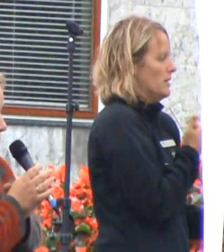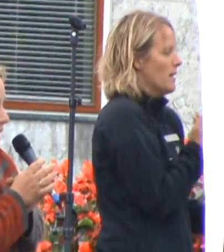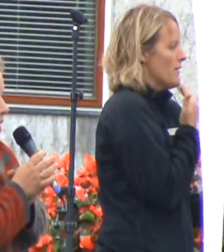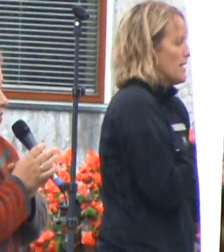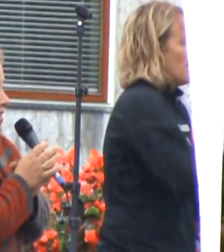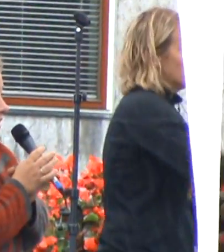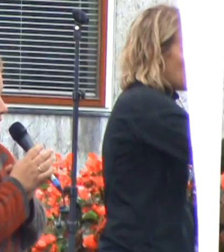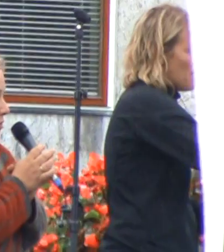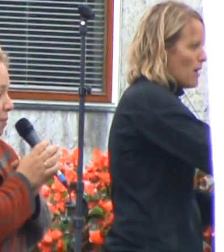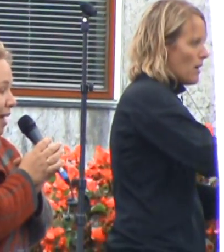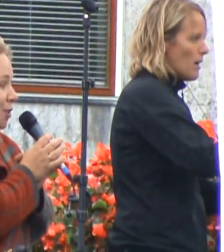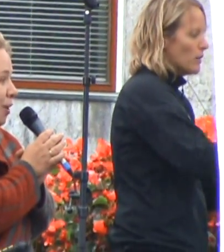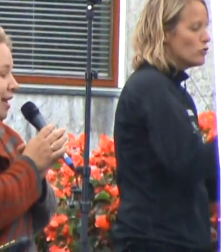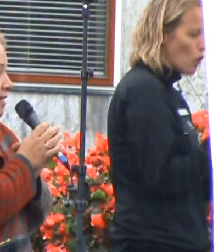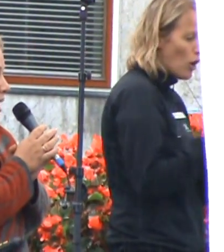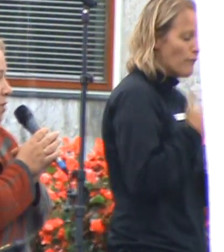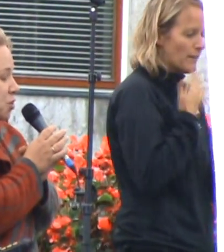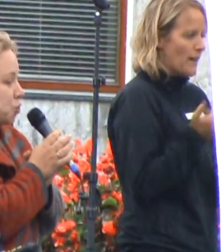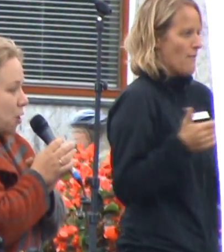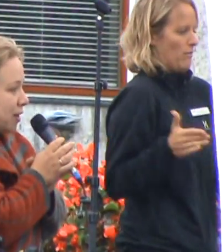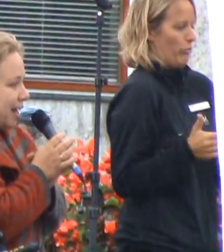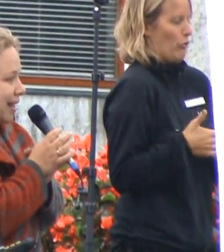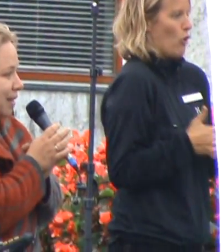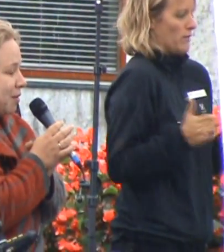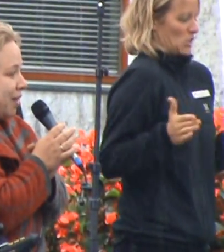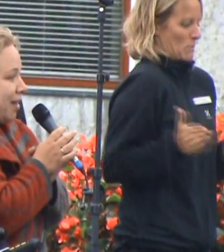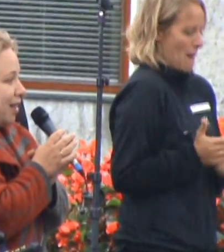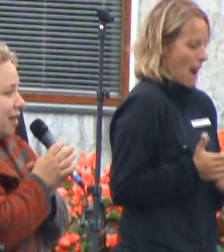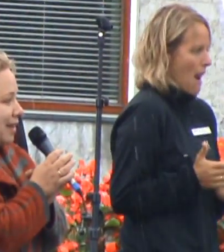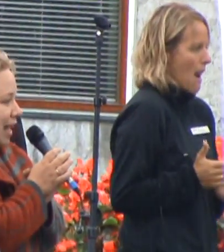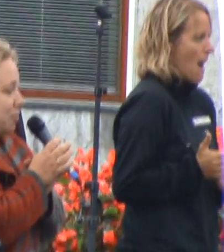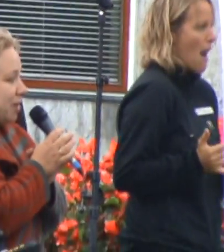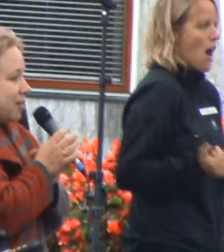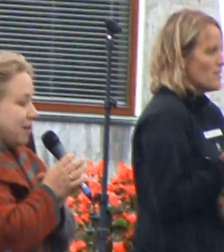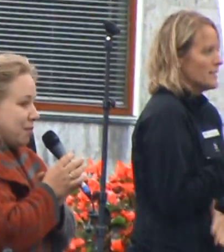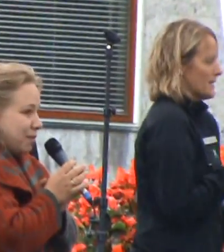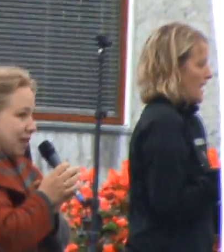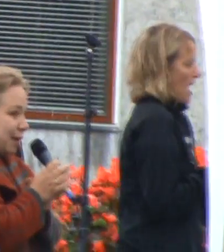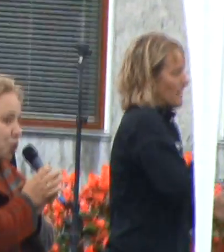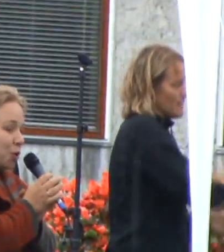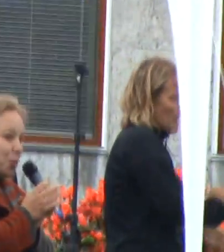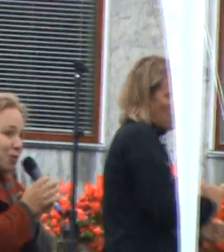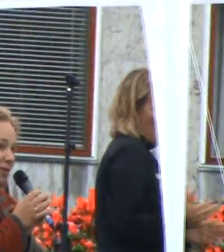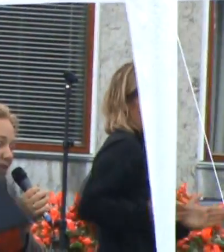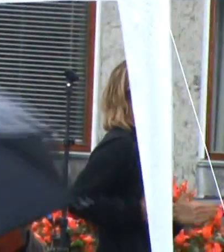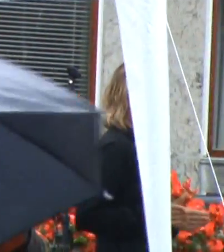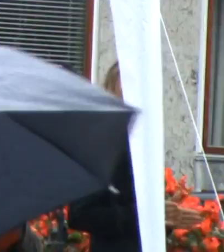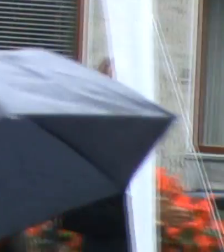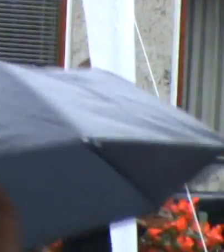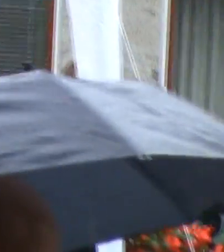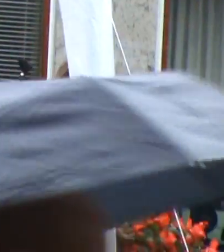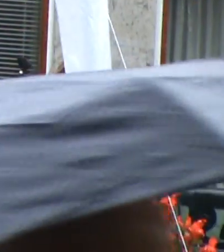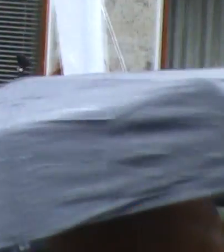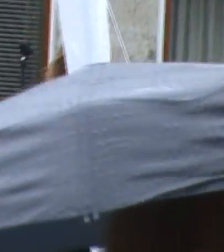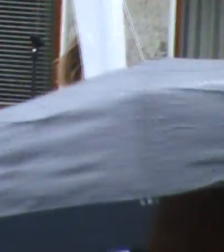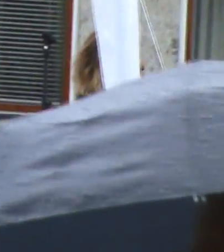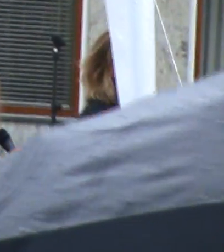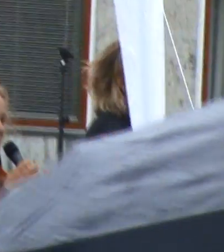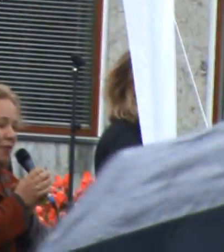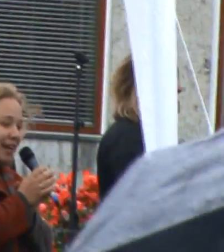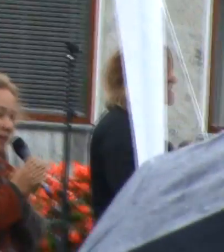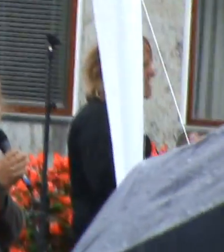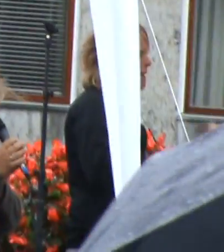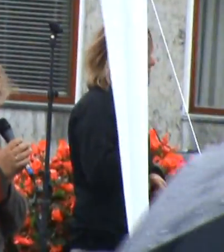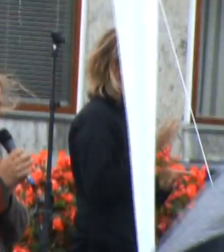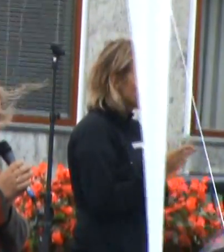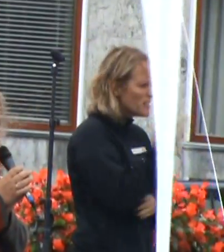døre. Og hvis ikke der er for smalle døre, der trapper, så står der en dame, MK, i beværkningen og ser ud som